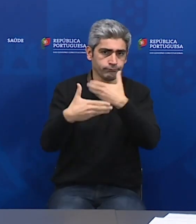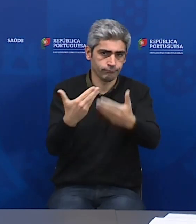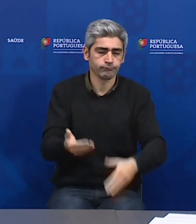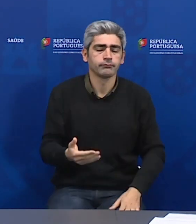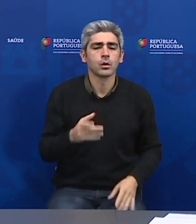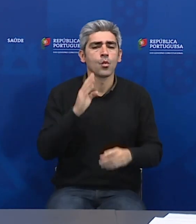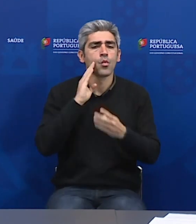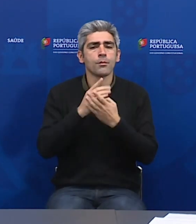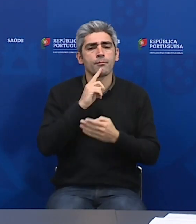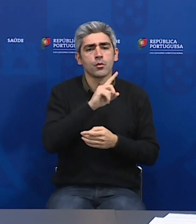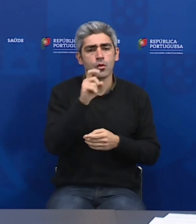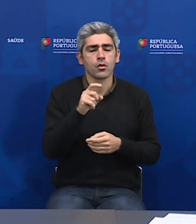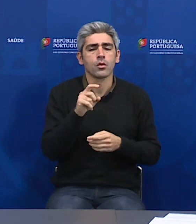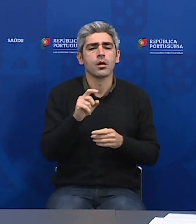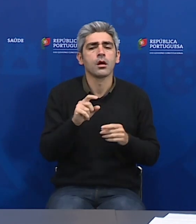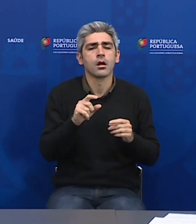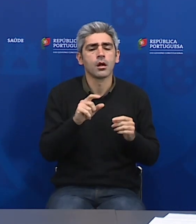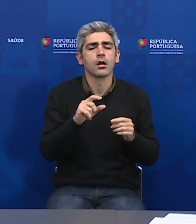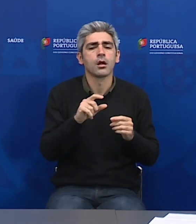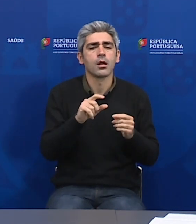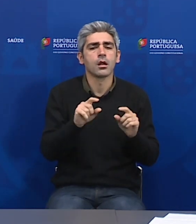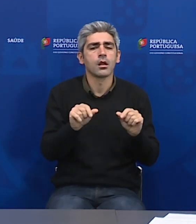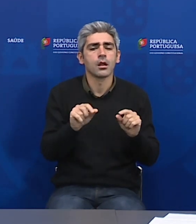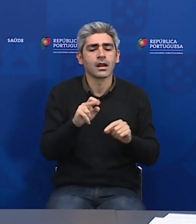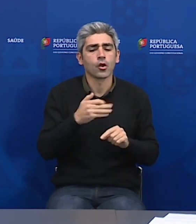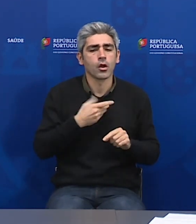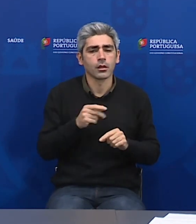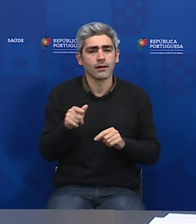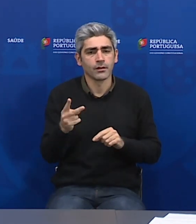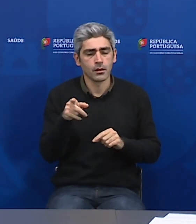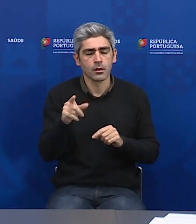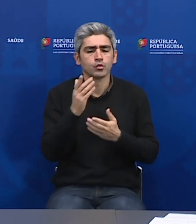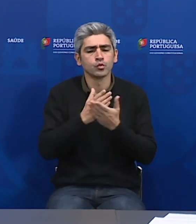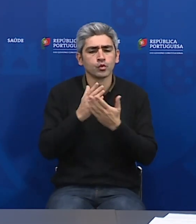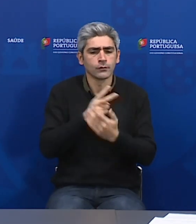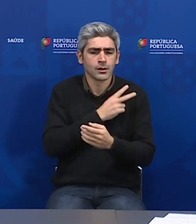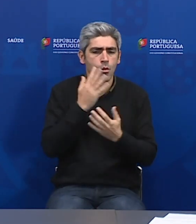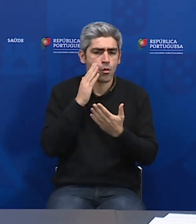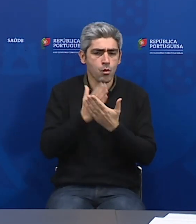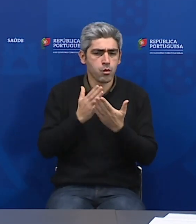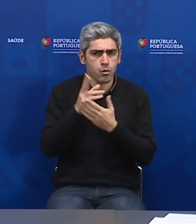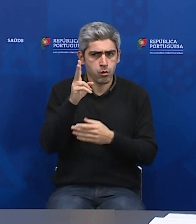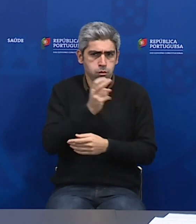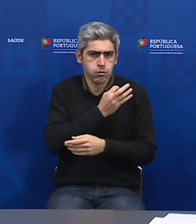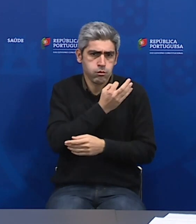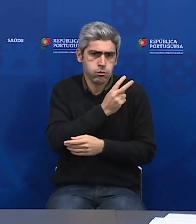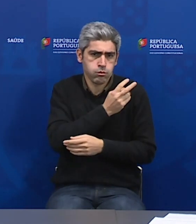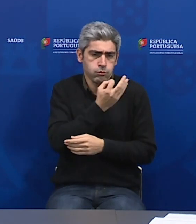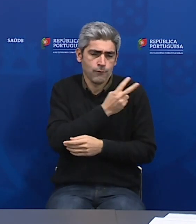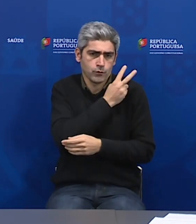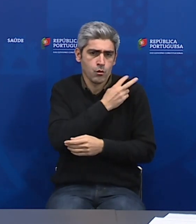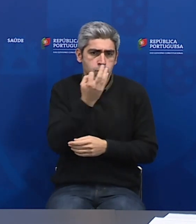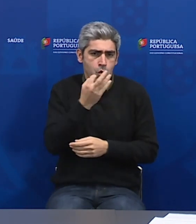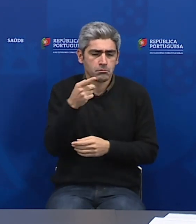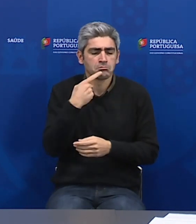Pergunta enviada pela Record TV. De acordo com o estudo da Universidade do Porto, triplicar o número de testes poderia evitar mais de